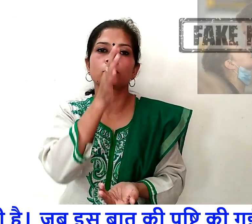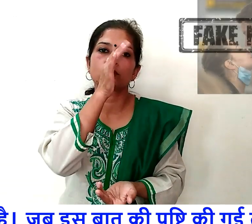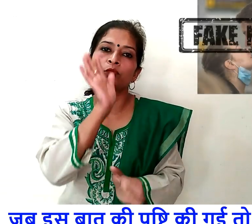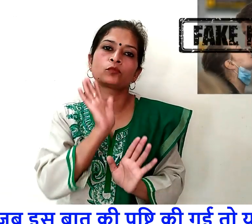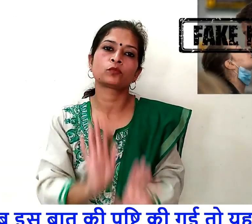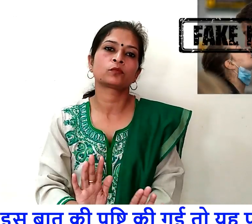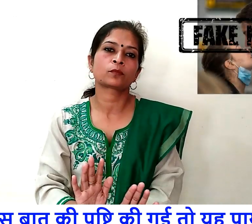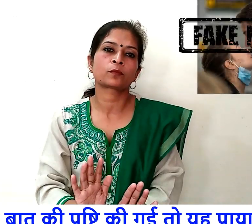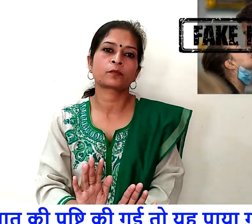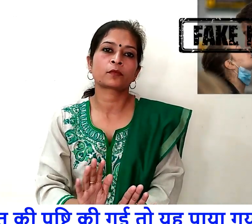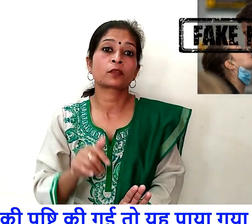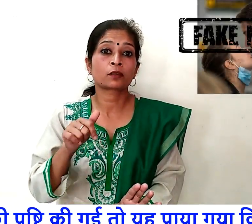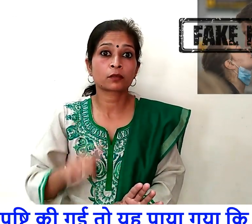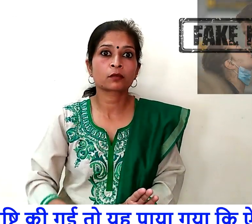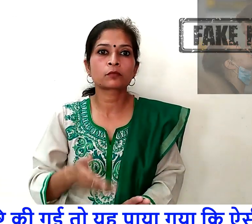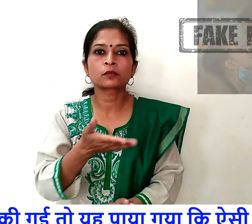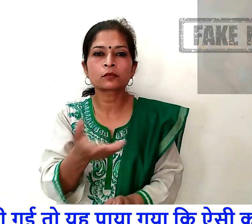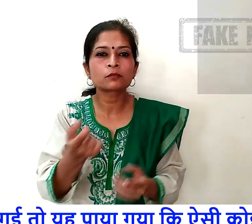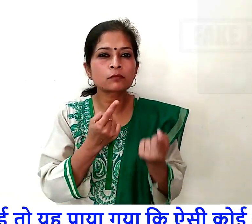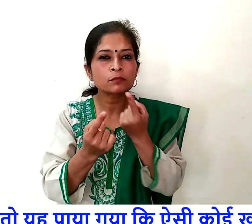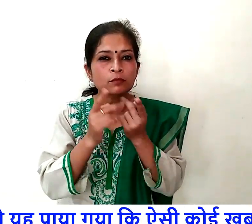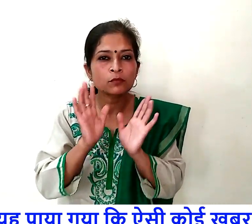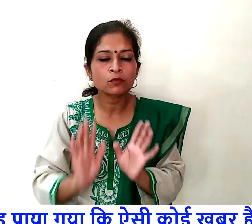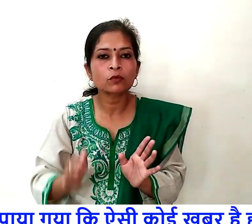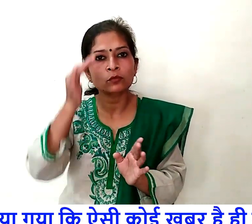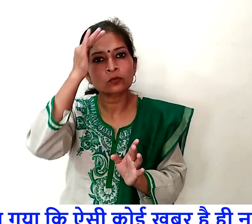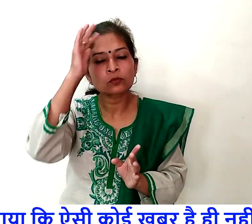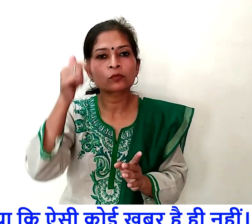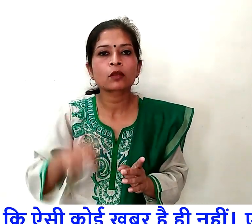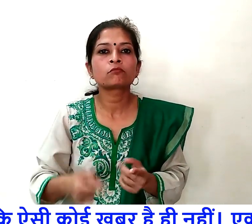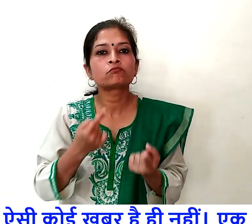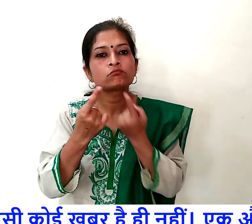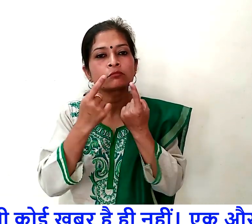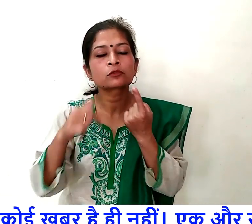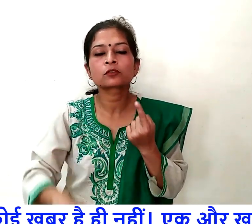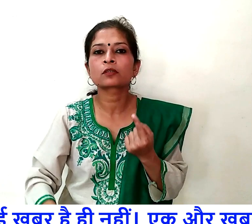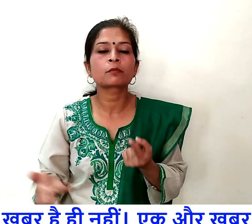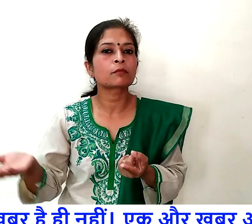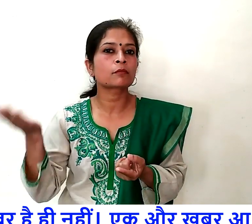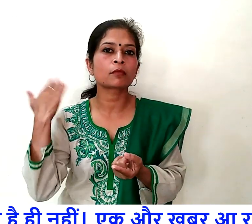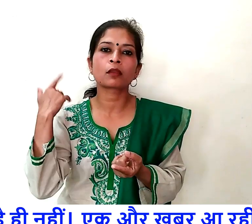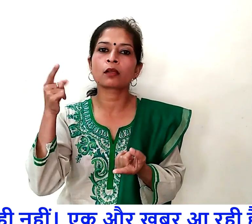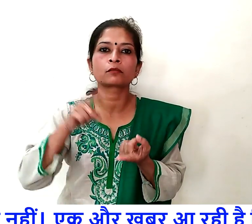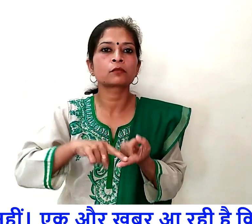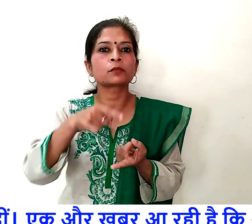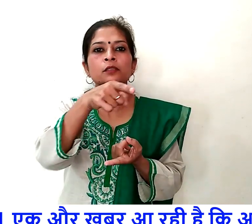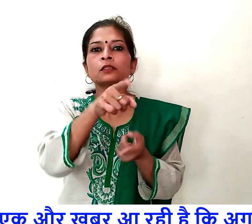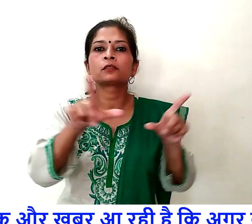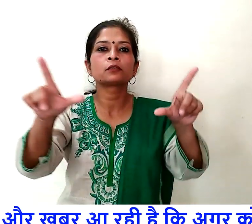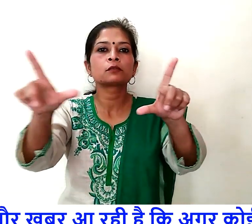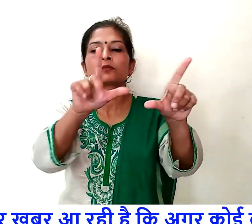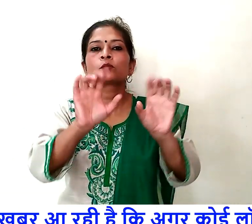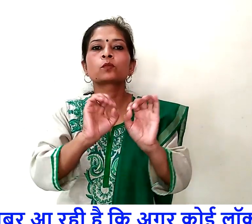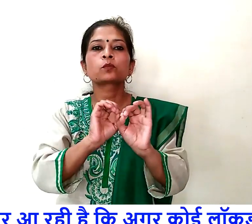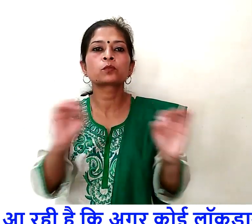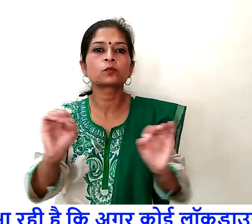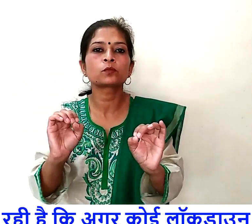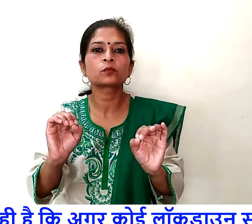से जूटी है जब इस बात की पुष्टी की गई तो ये पाया गया कि ऐसी कोई खबर है ही ने एक और खबर आ रही है